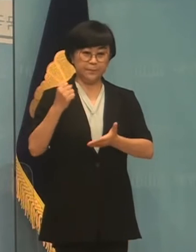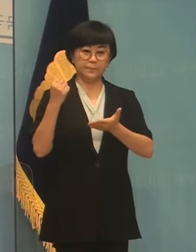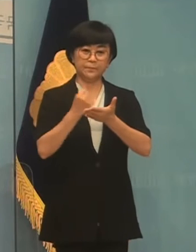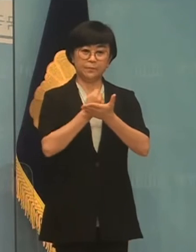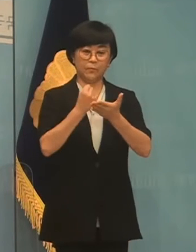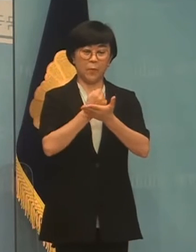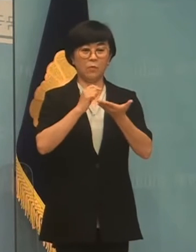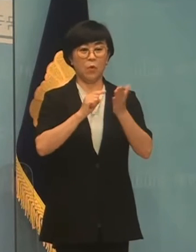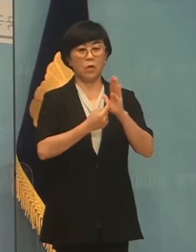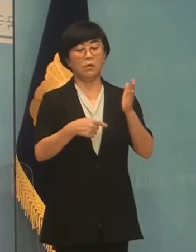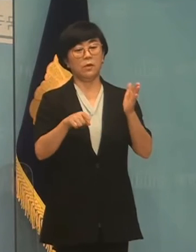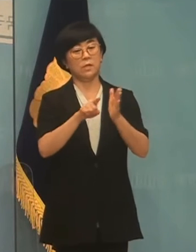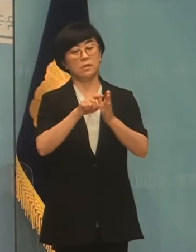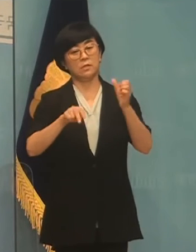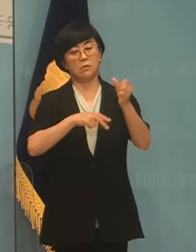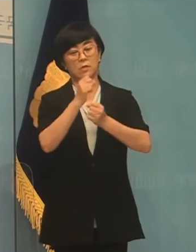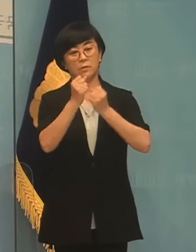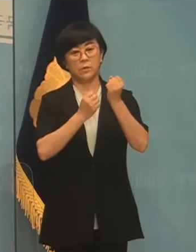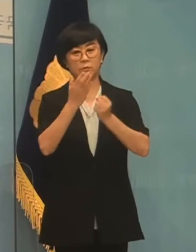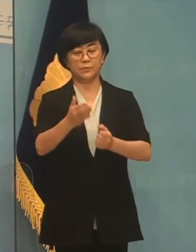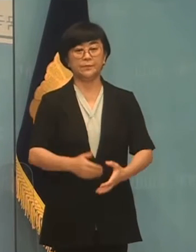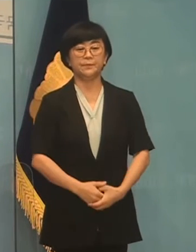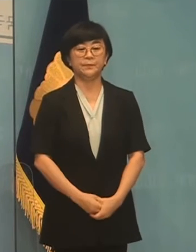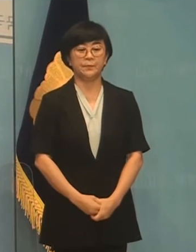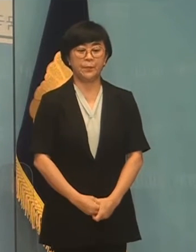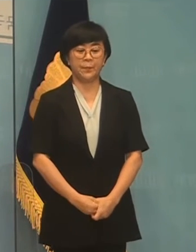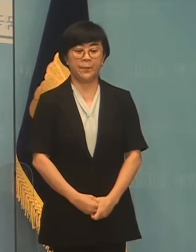위해서 세경소리도 발표하고 싶습니다.